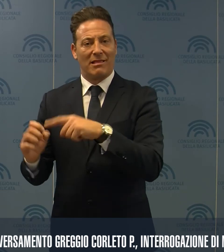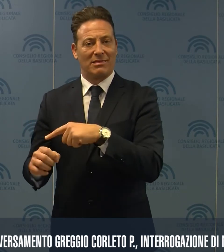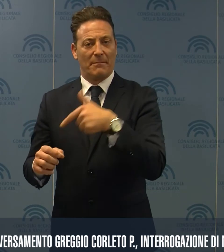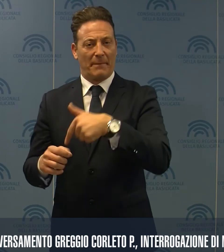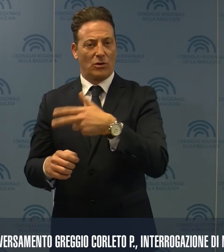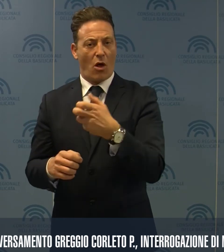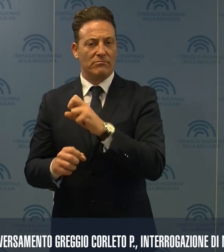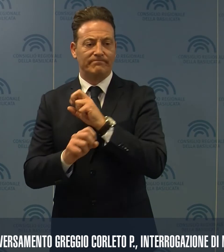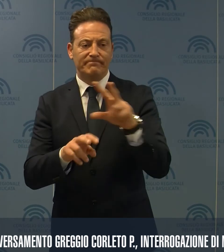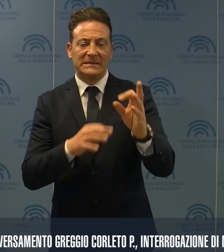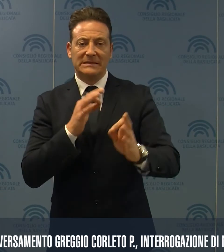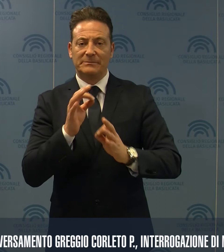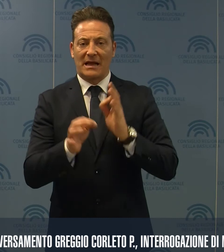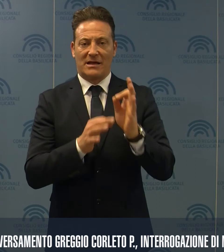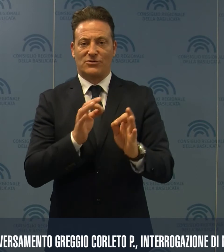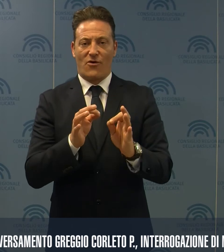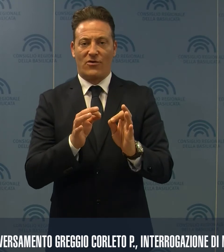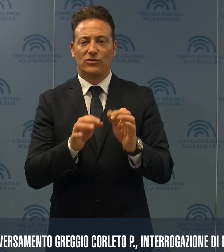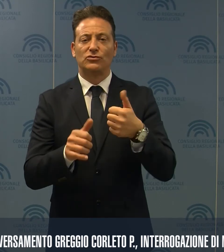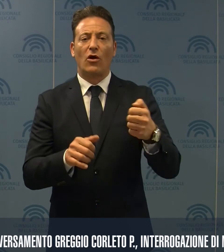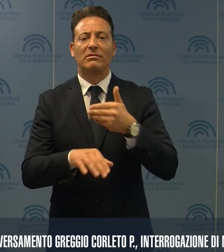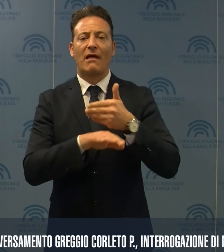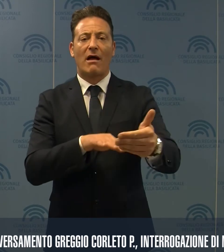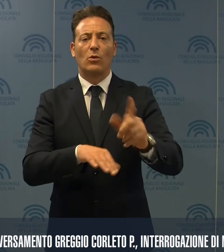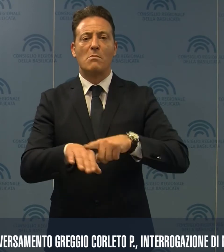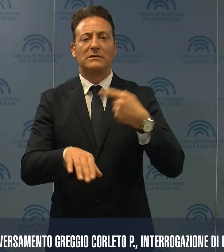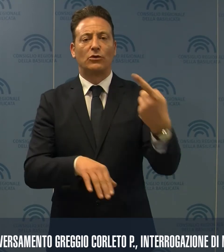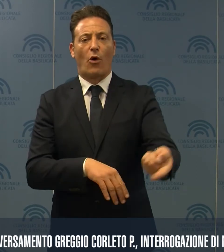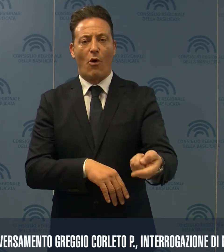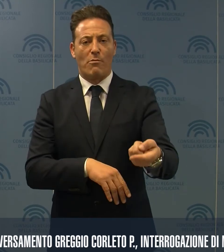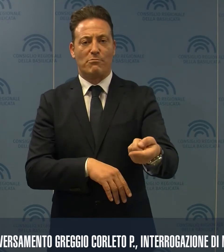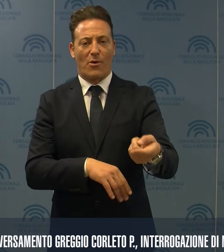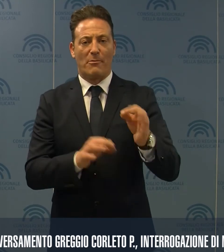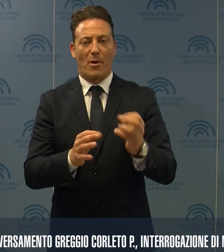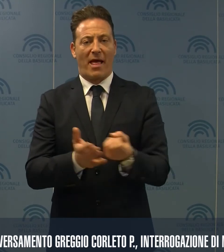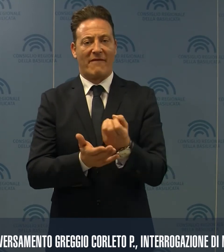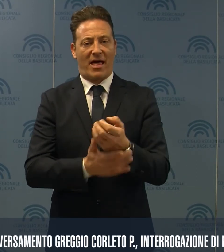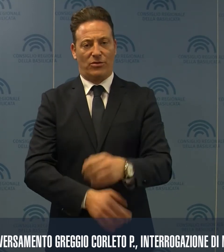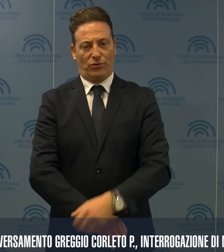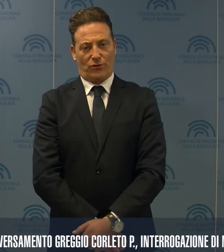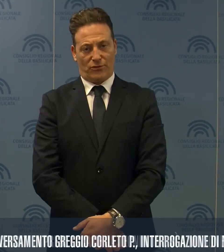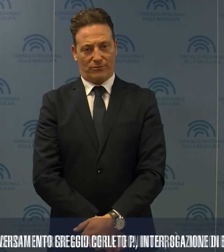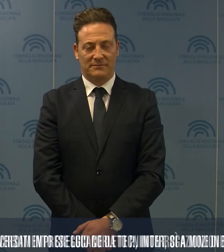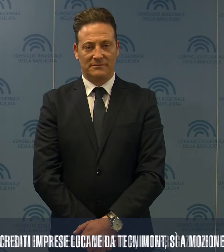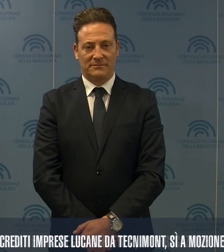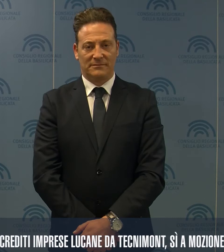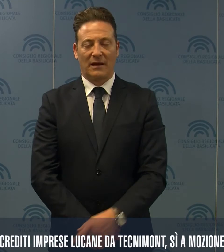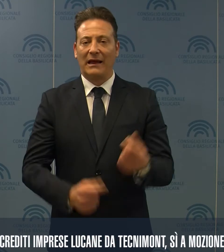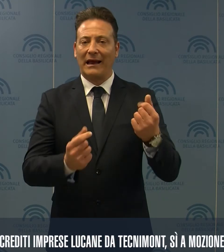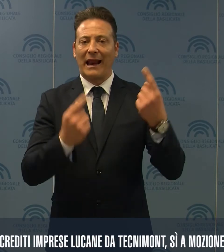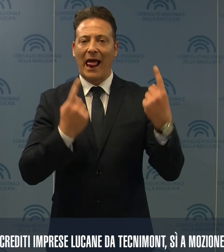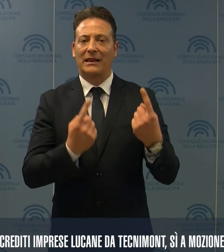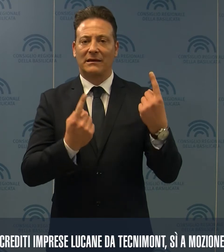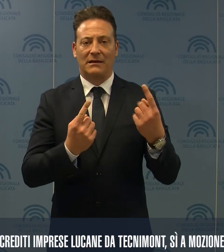avrebbero fornito spiegazioni solo ad un mese di distanza da verificarsi dell'evento. I